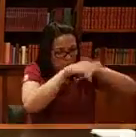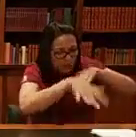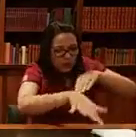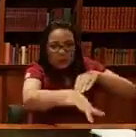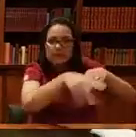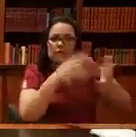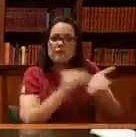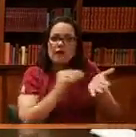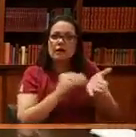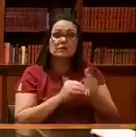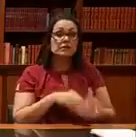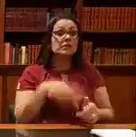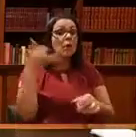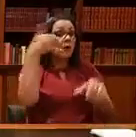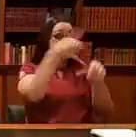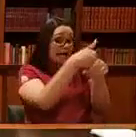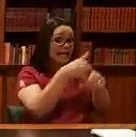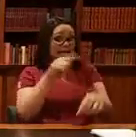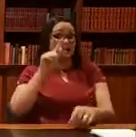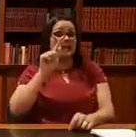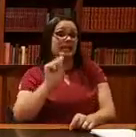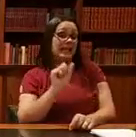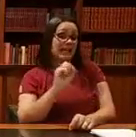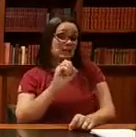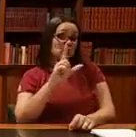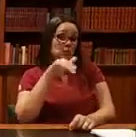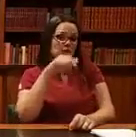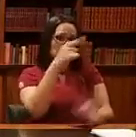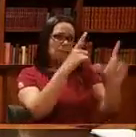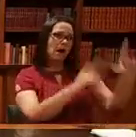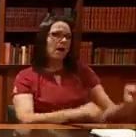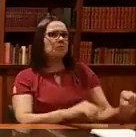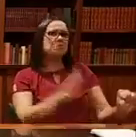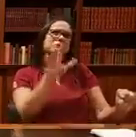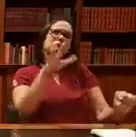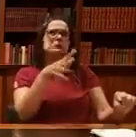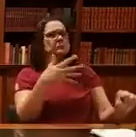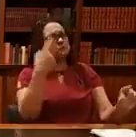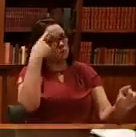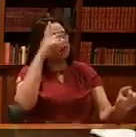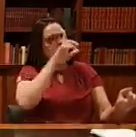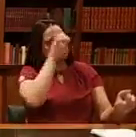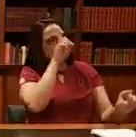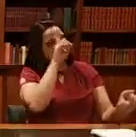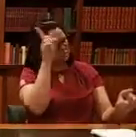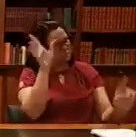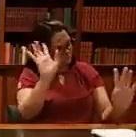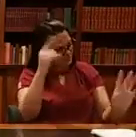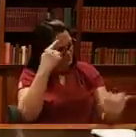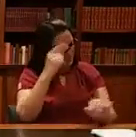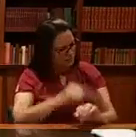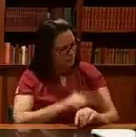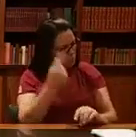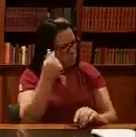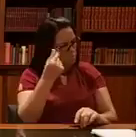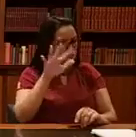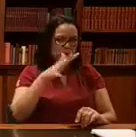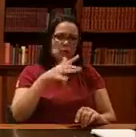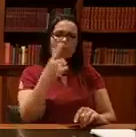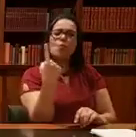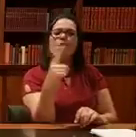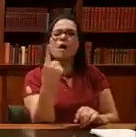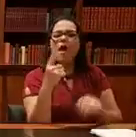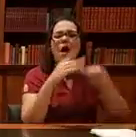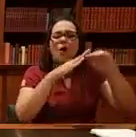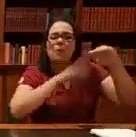tudo. O preço da gasolina, por exemplo, estava lá embaixo. Seria um... Vou chutar aqui, não sei. Seria mais ou menos, talvez, abaixo